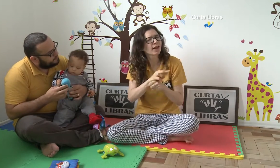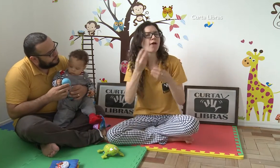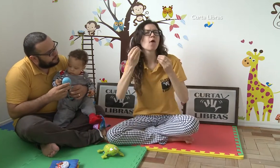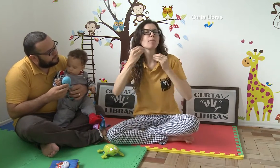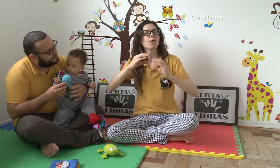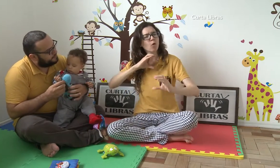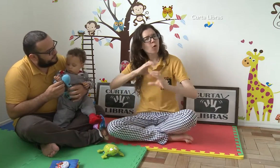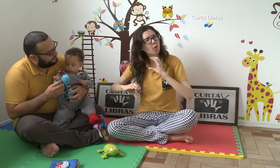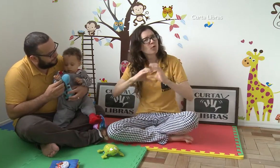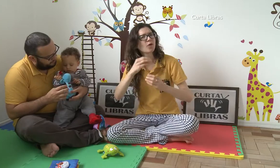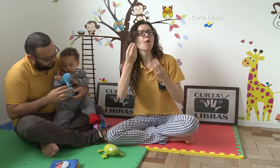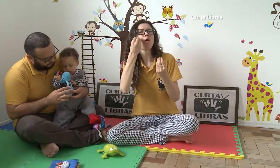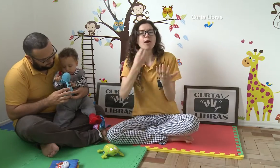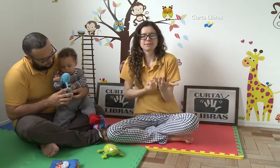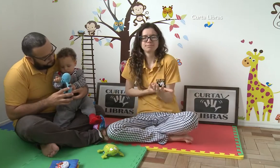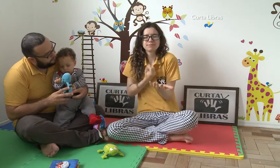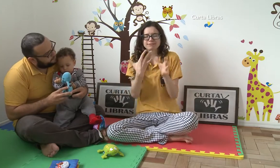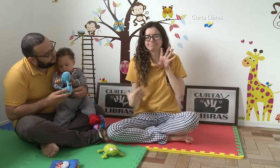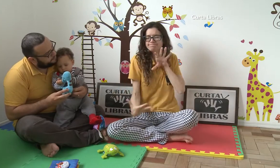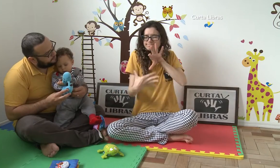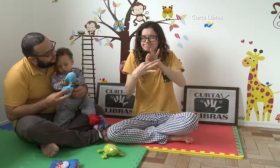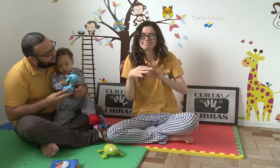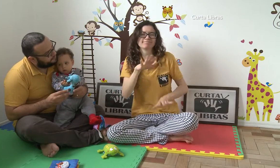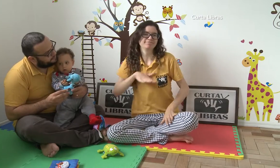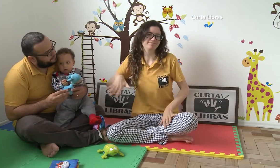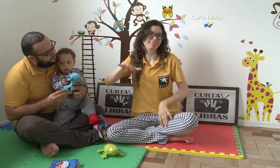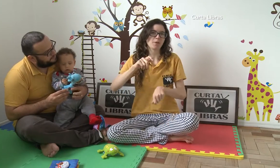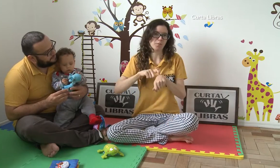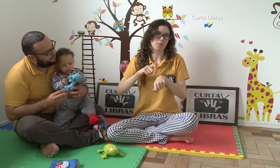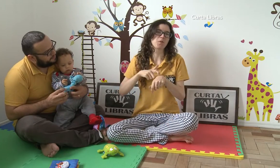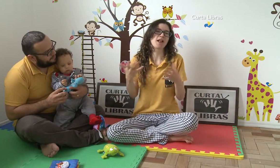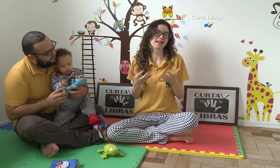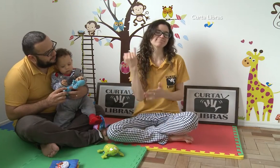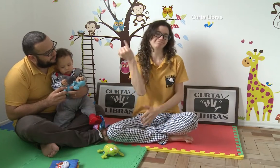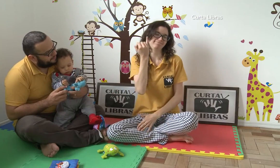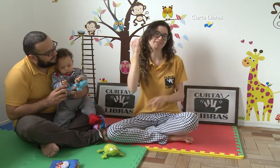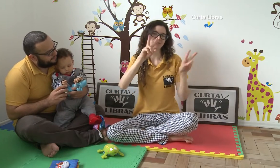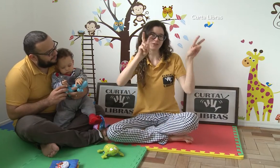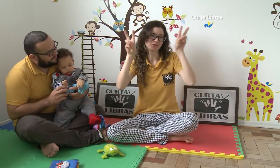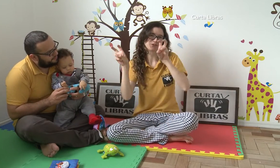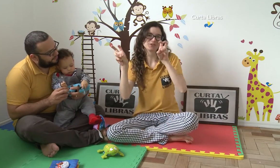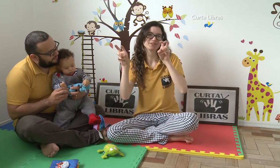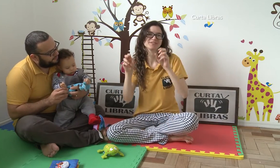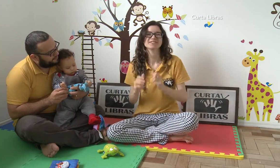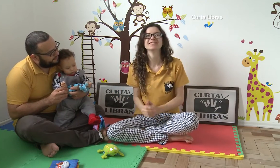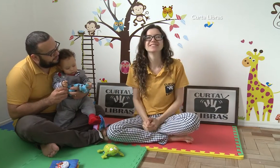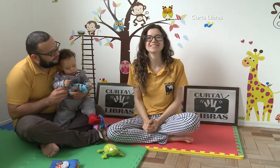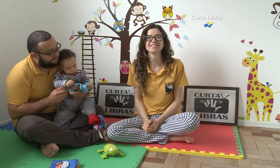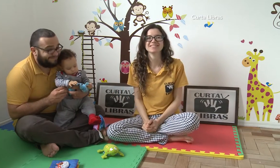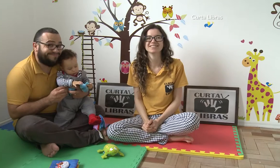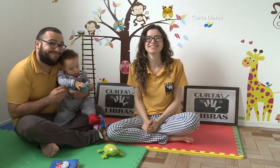assuntos, como os cuidados com o bebê, a comunicação e o vínculo estabelecido. Todos esses momentos são muito importantes.